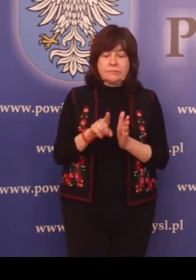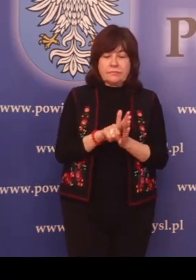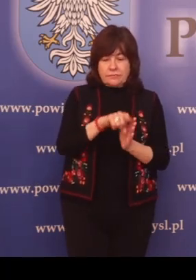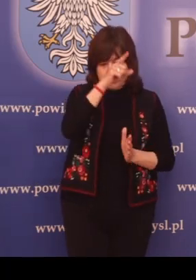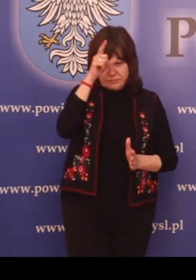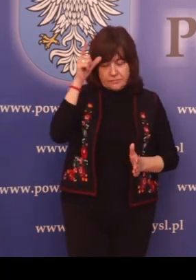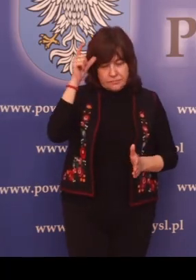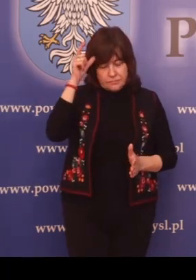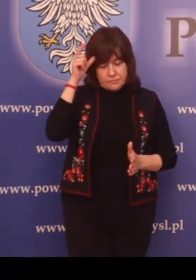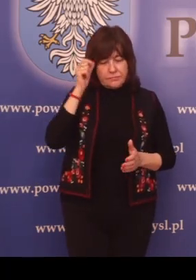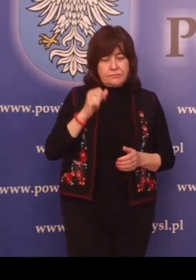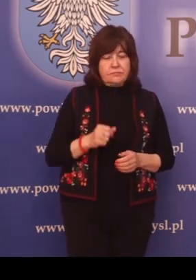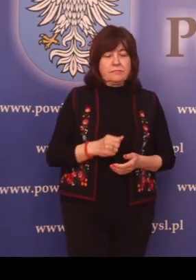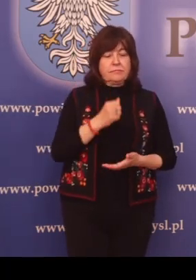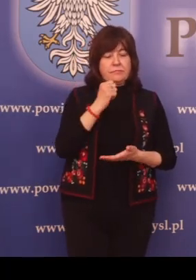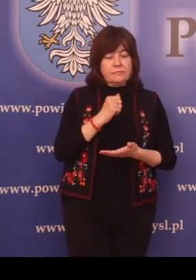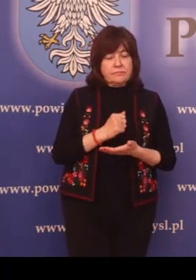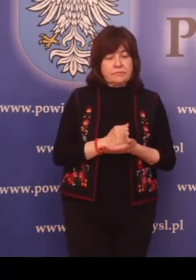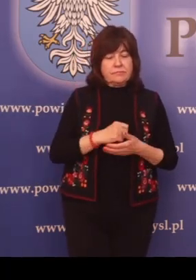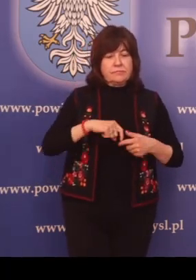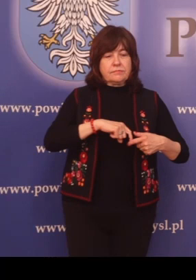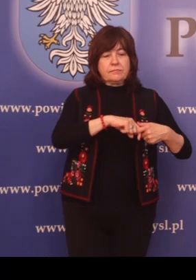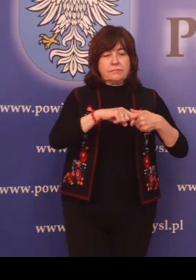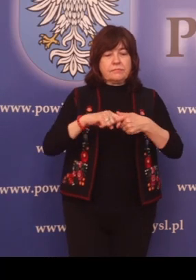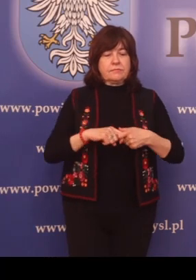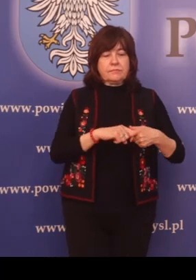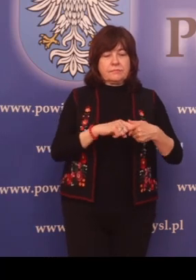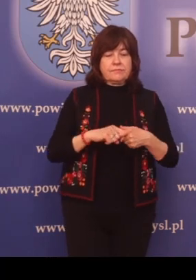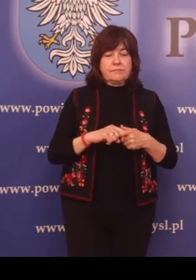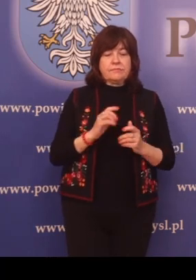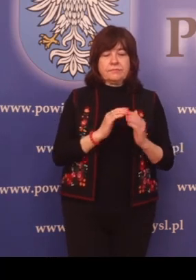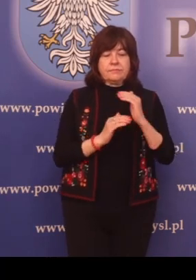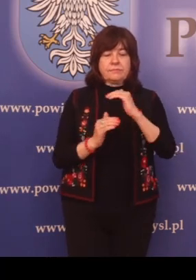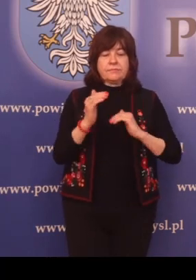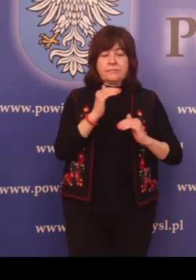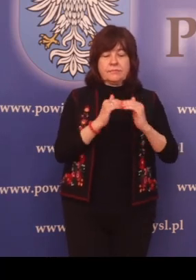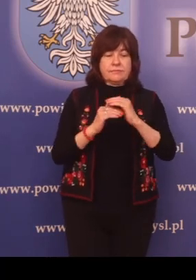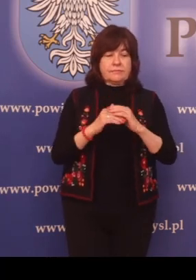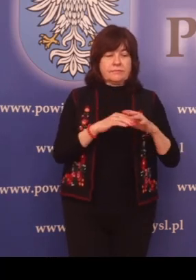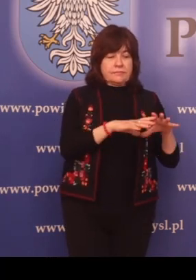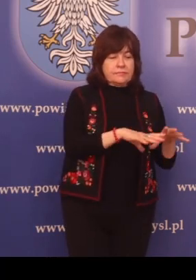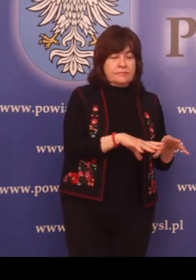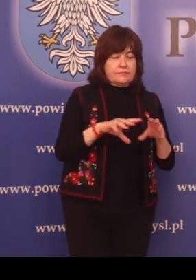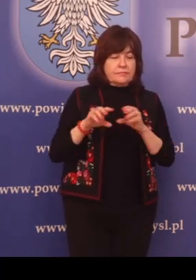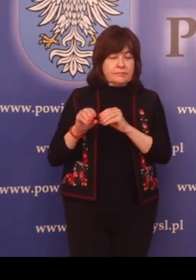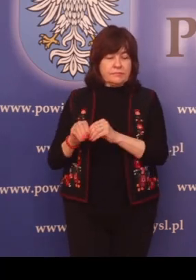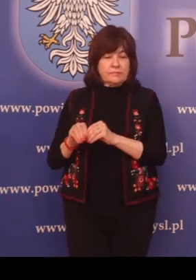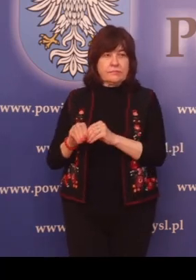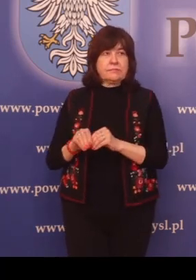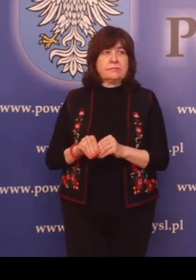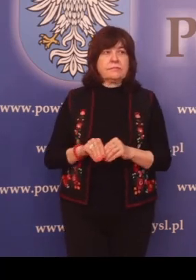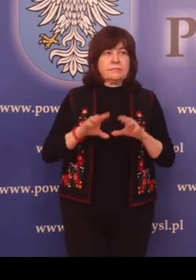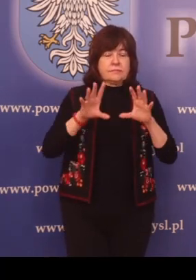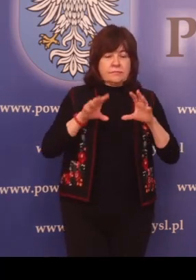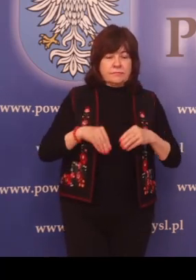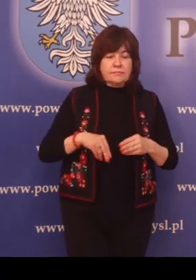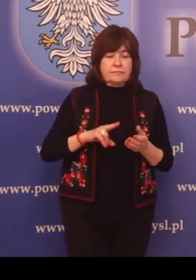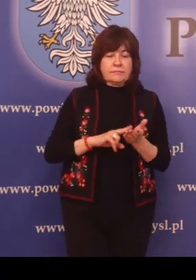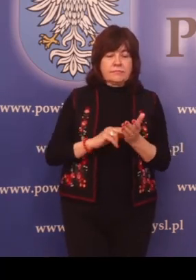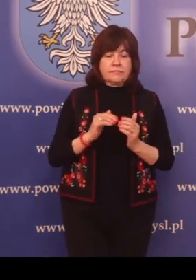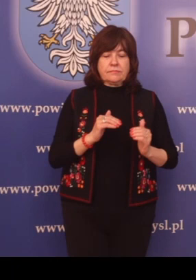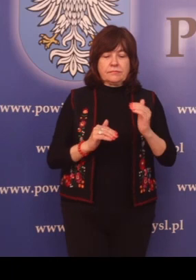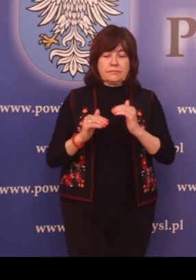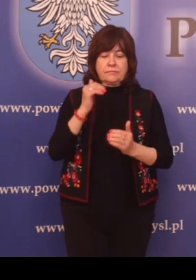Sprawy związane z budownictwem. Przenoszenie pozwolenia na budowę, praw i